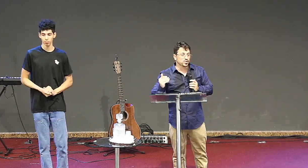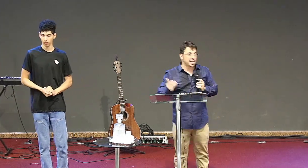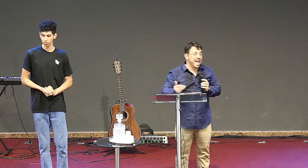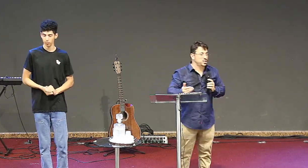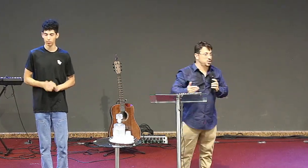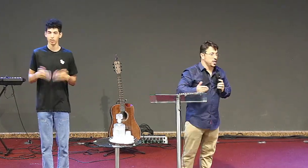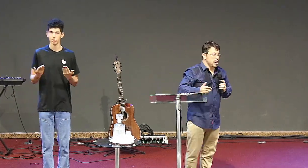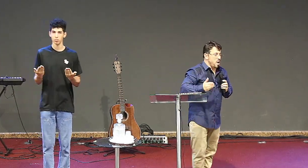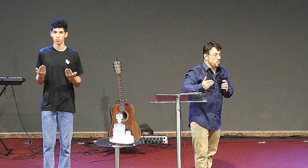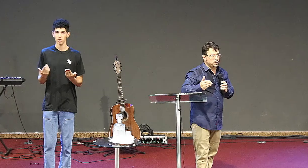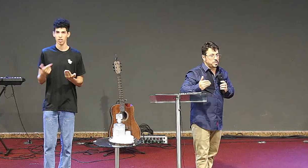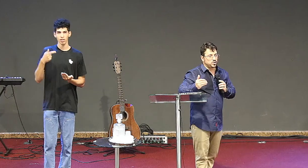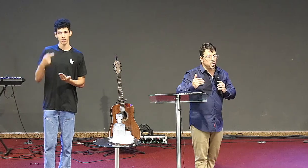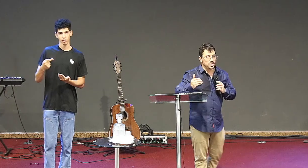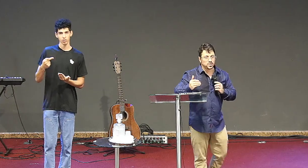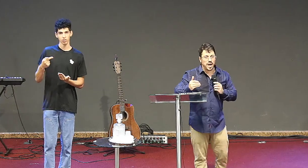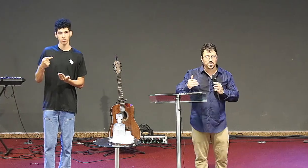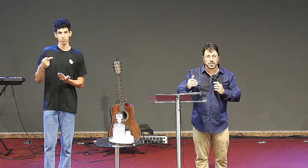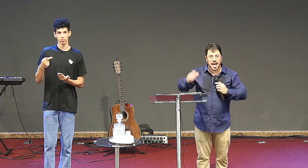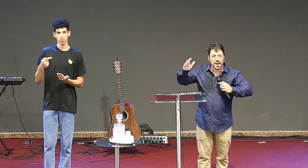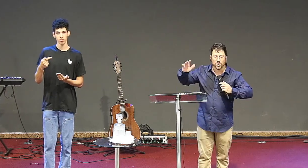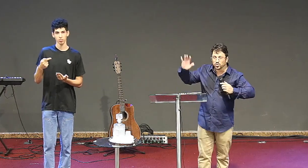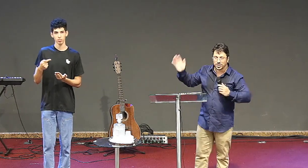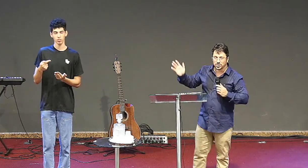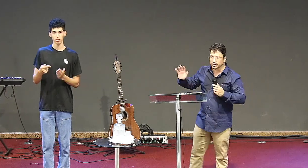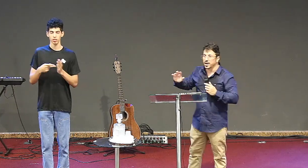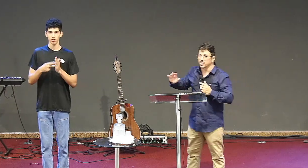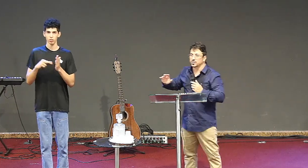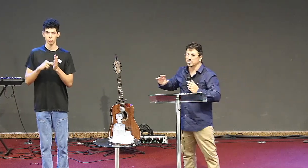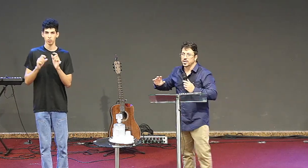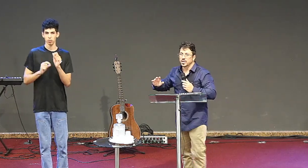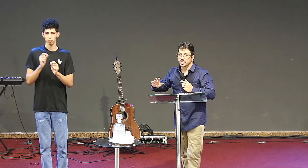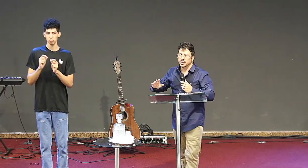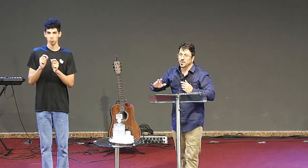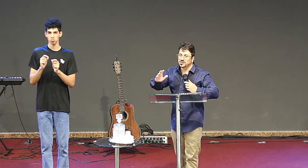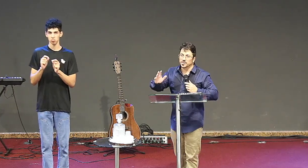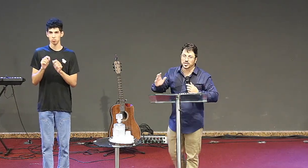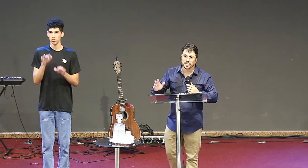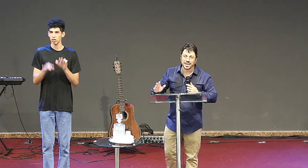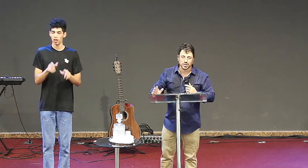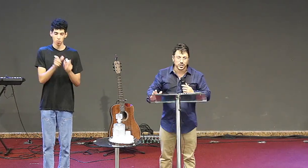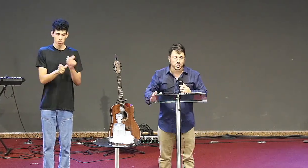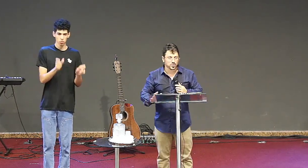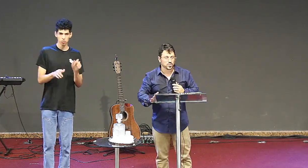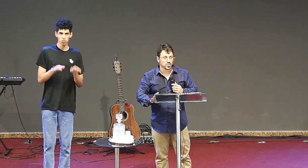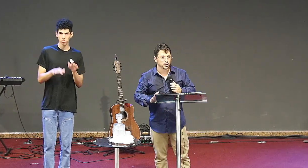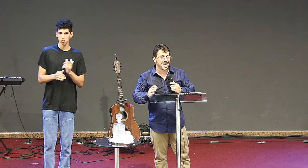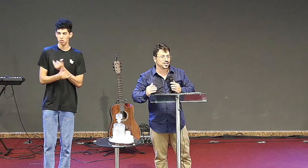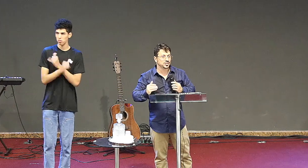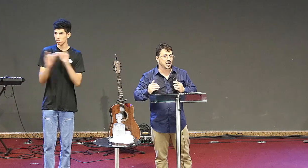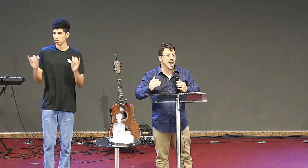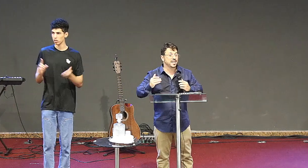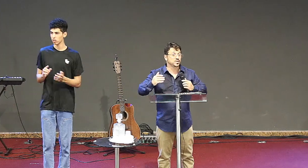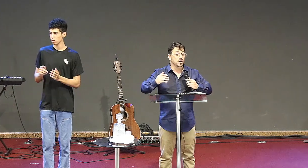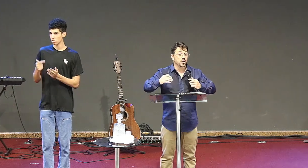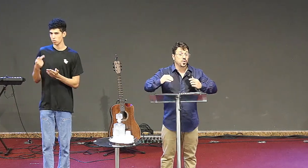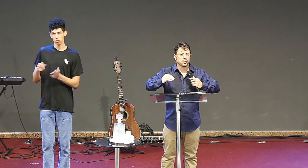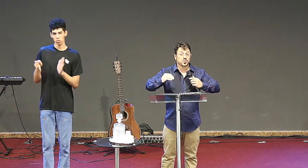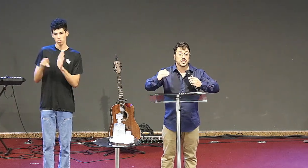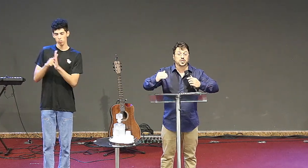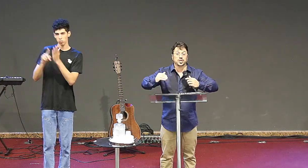irmãos, o sete, algumas pessoas falam que é o número de Deus. Não é simplesmente isso. O sete traz